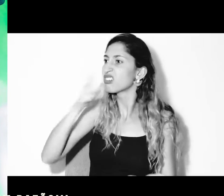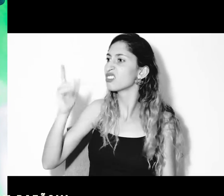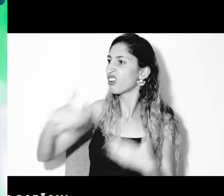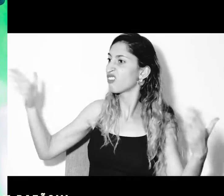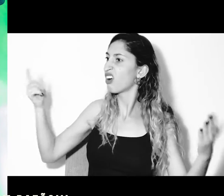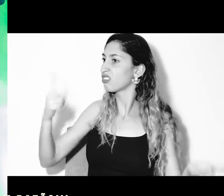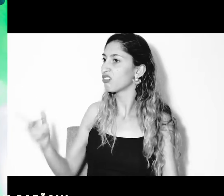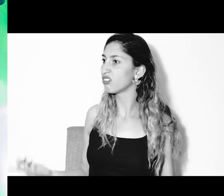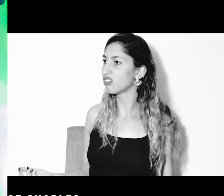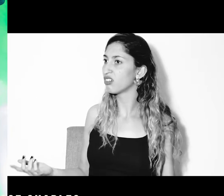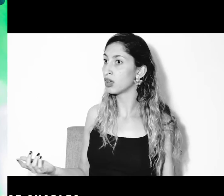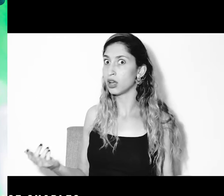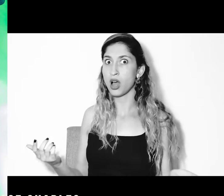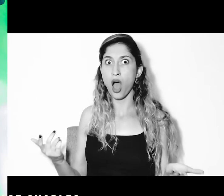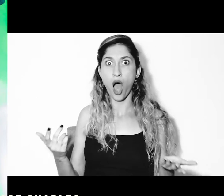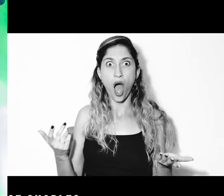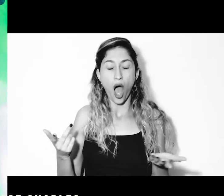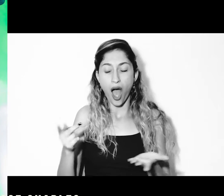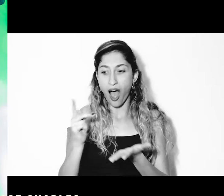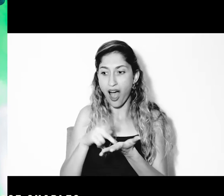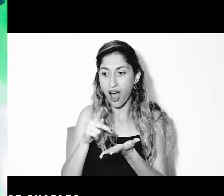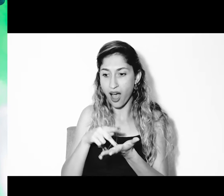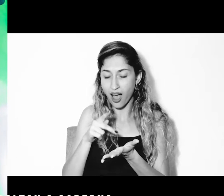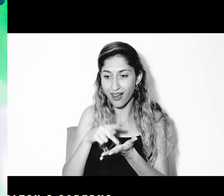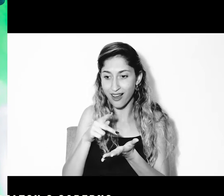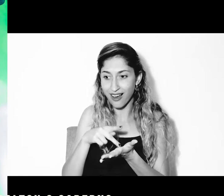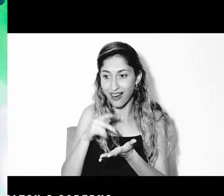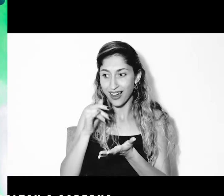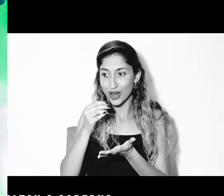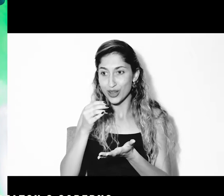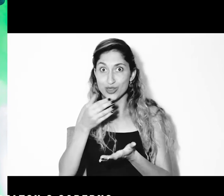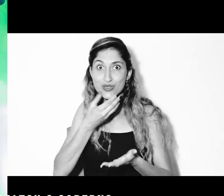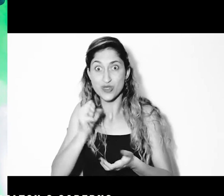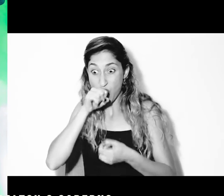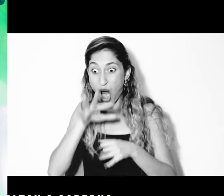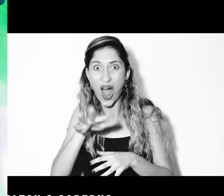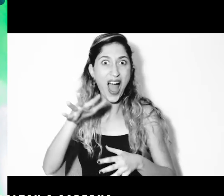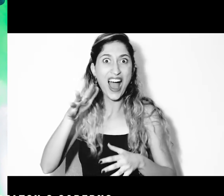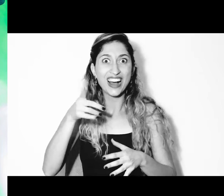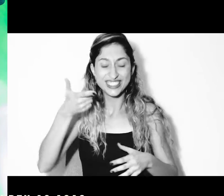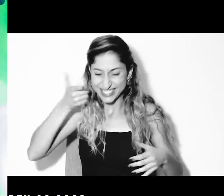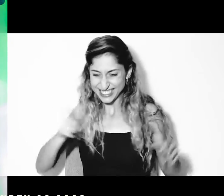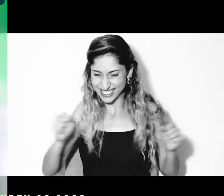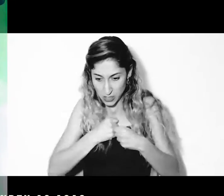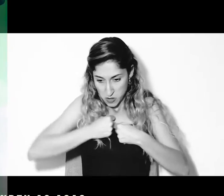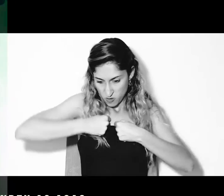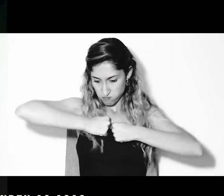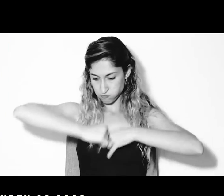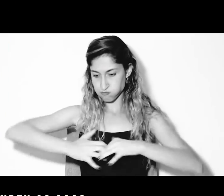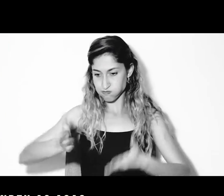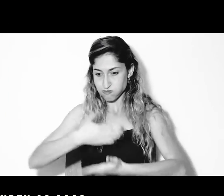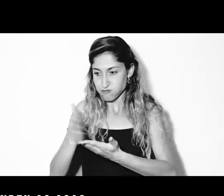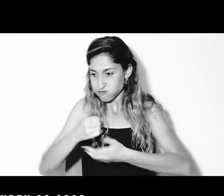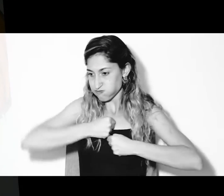Tem razão, disse Charles. E assim, soltou o caderno, estendeu as